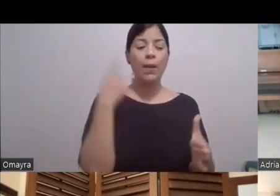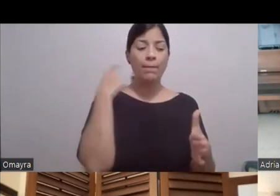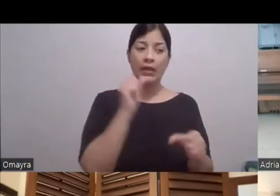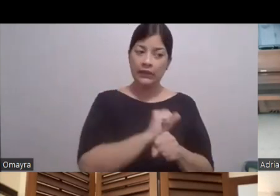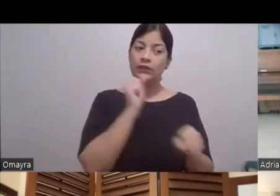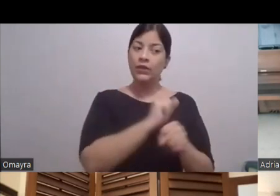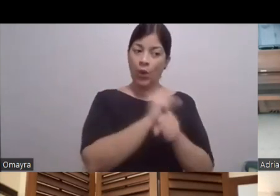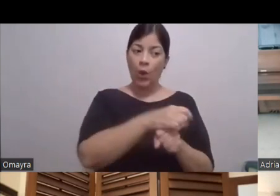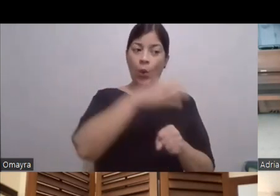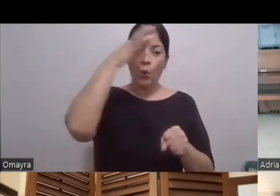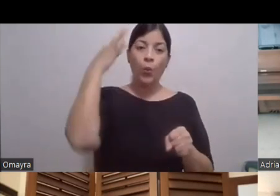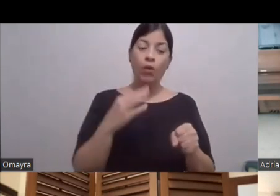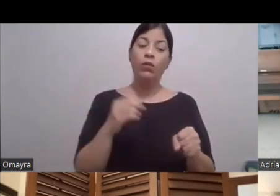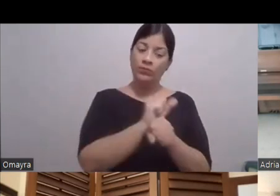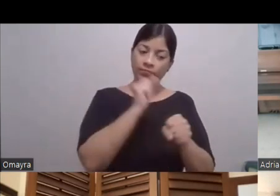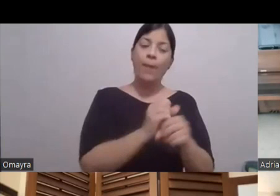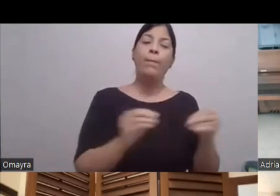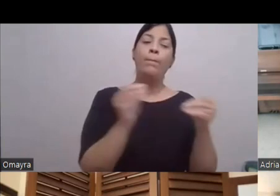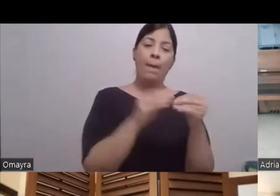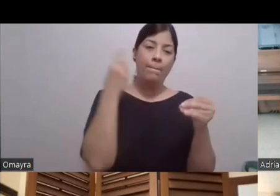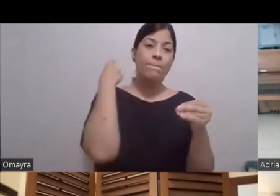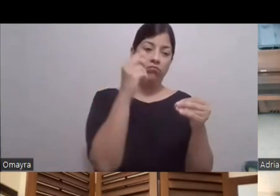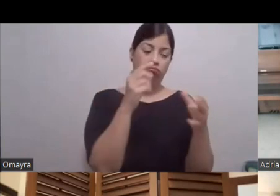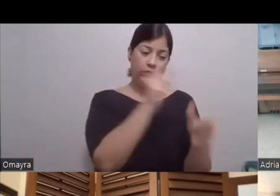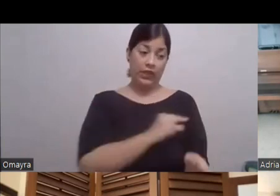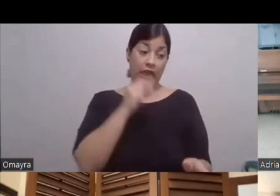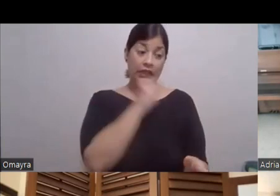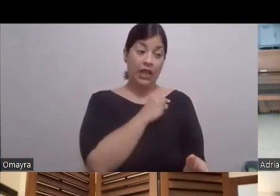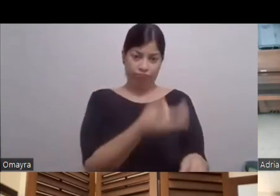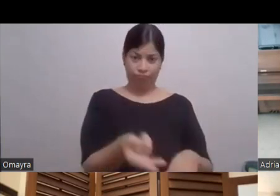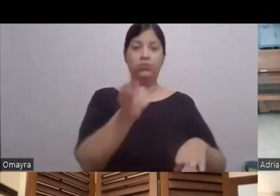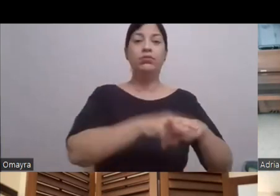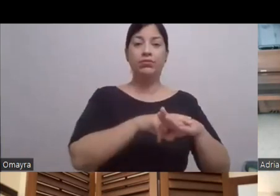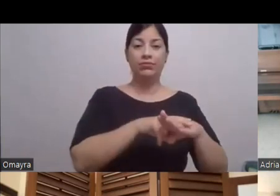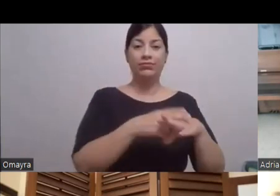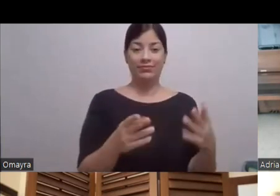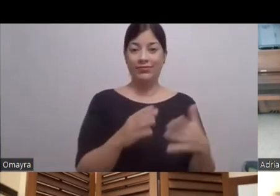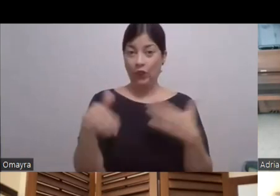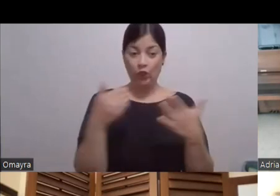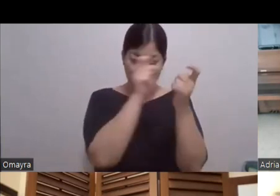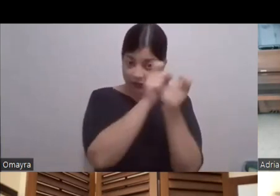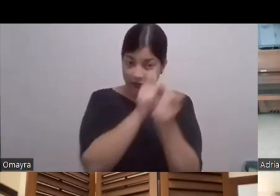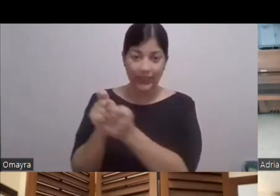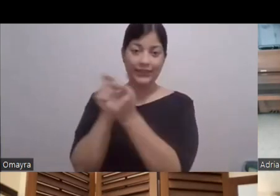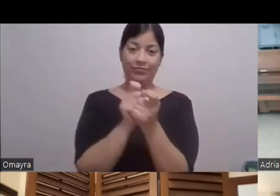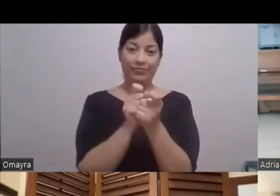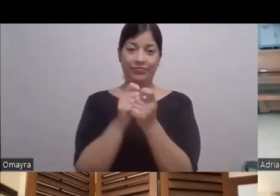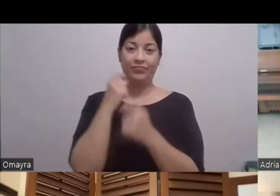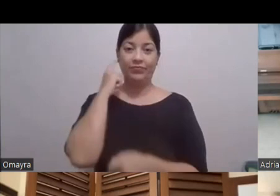calidad ¿No? Este Desde el guión Hasta Hasta la luz que se pone Este O la utilería Entonces Pues está chévere